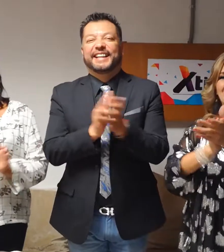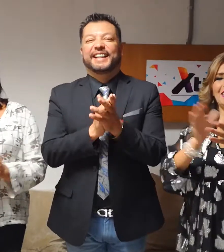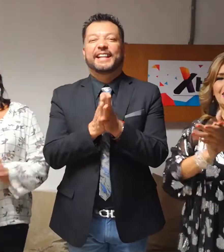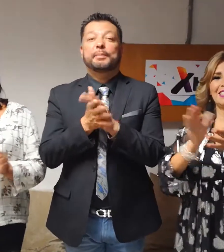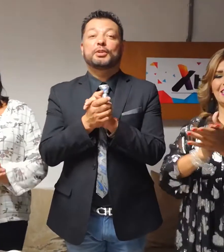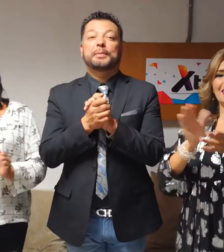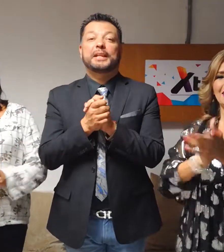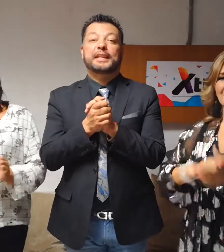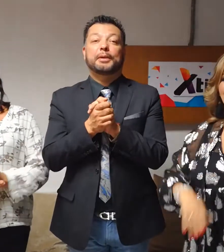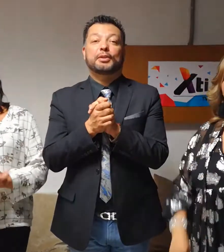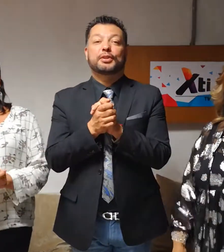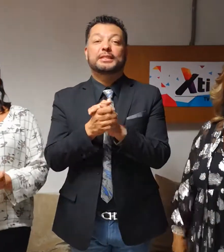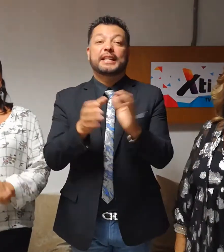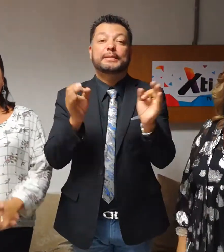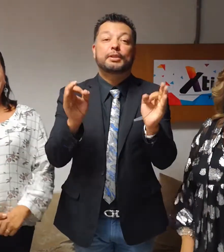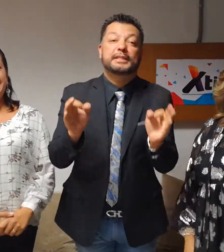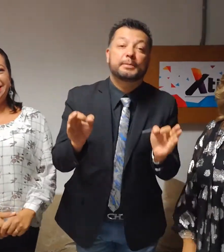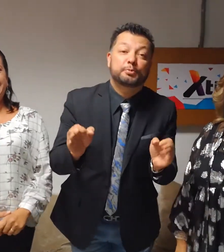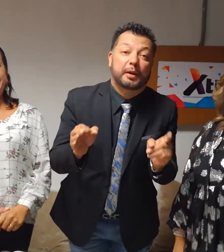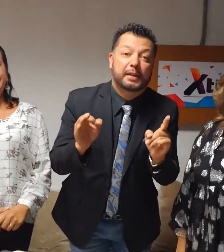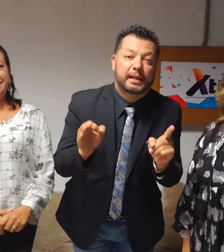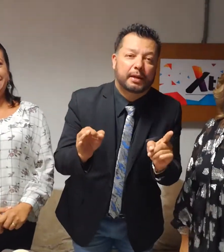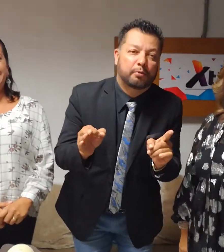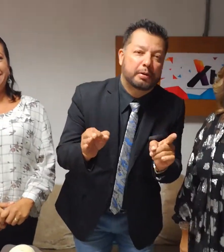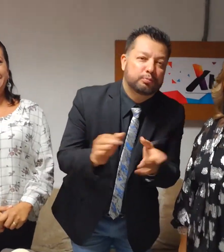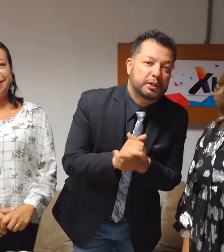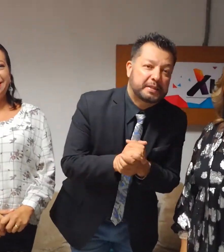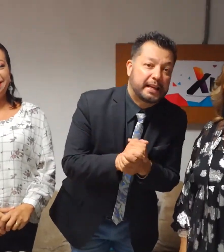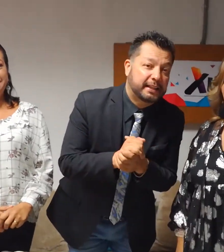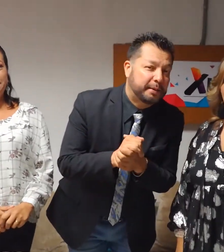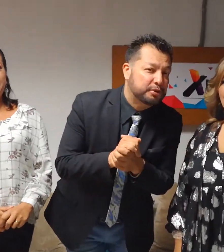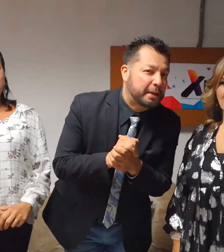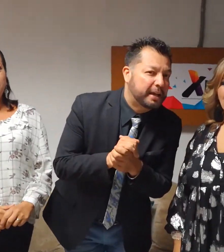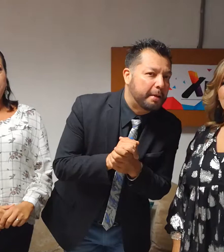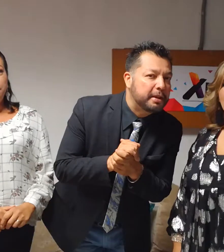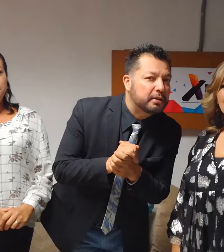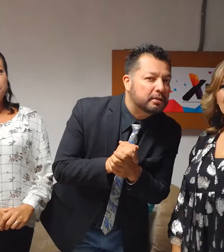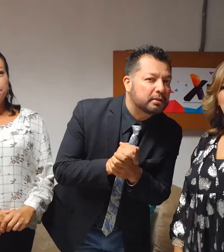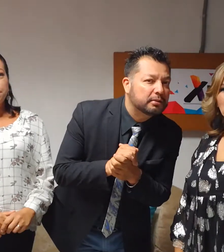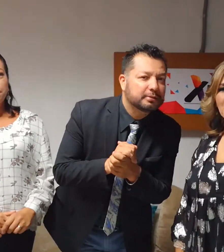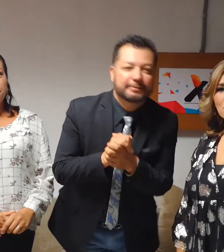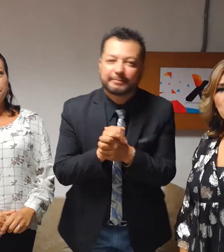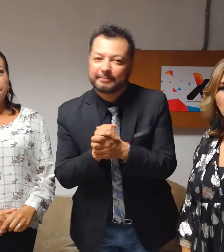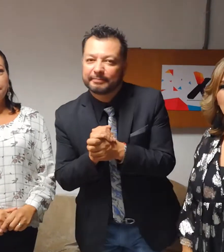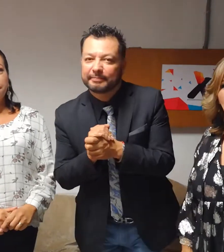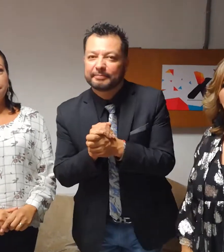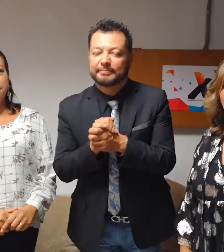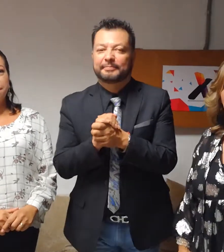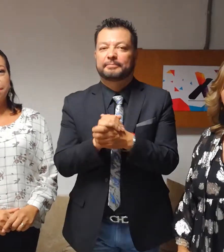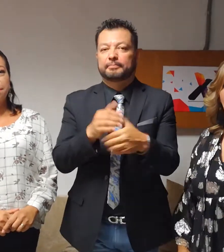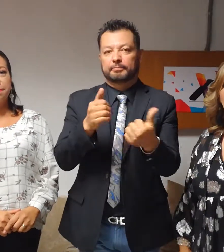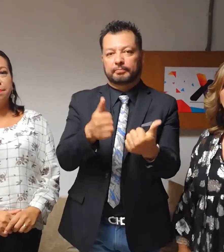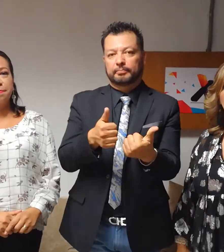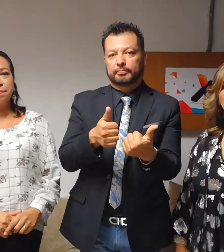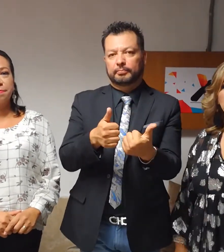Hola amigos y amigas de Arriba Corazones, ya estamos listísimos porque mañana llega un juego muy especial. ¿Qué tenemos? Gaby Gaby. Tendremos tazón de cuarzo. Y por supuesto,